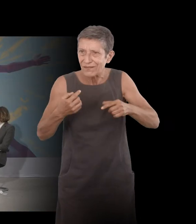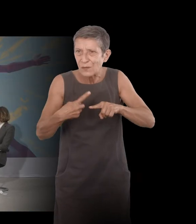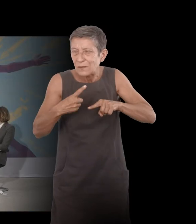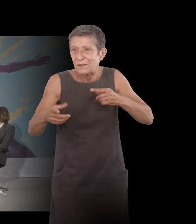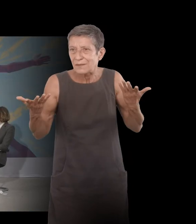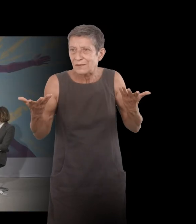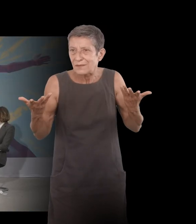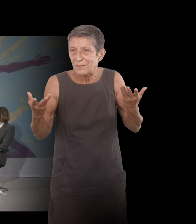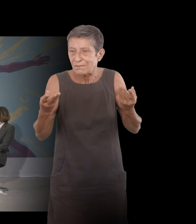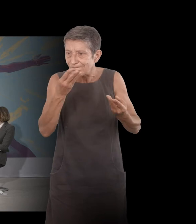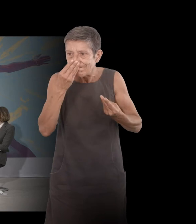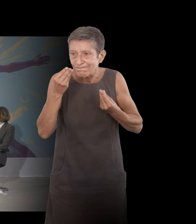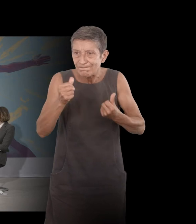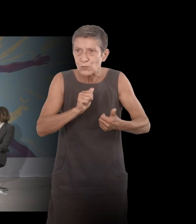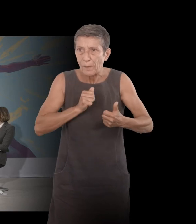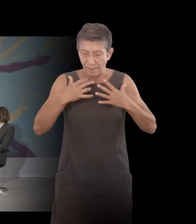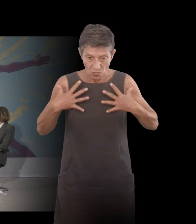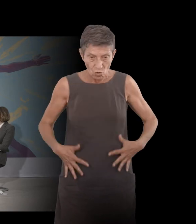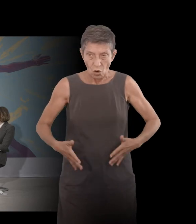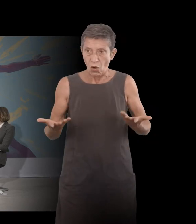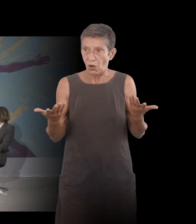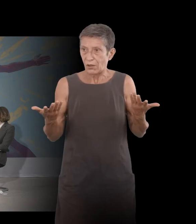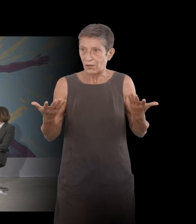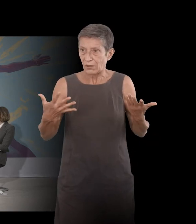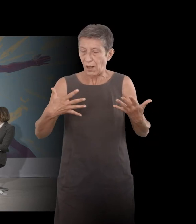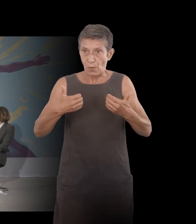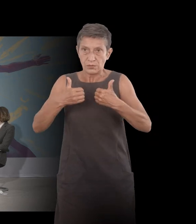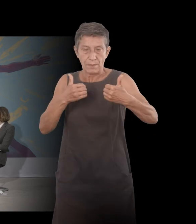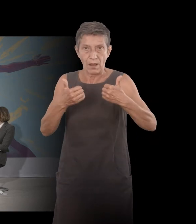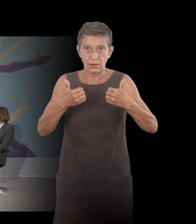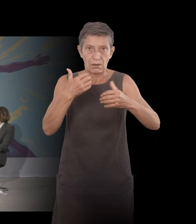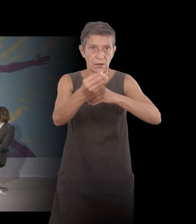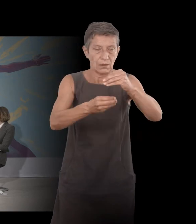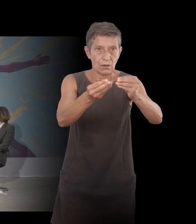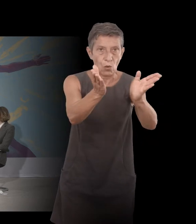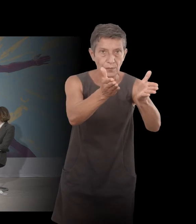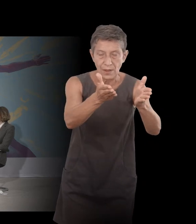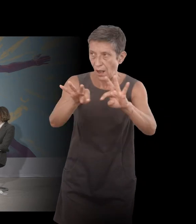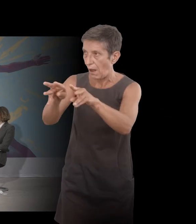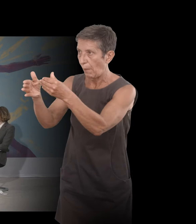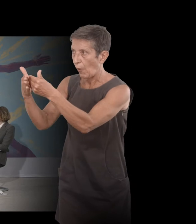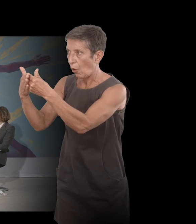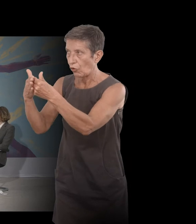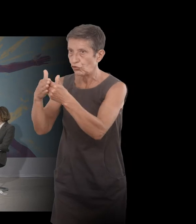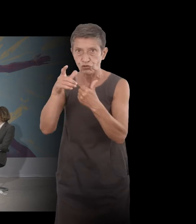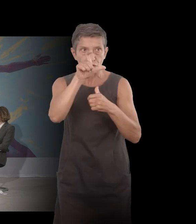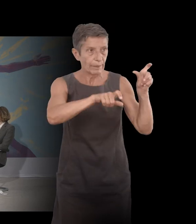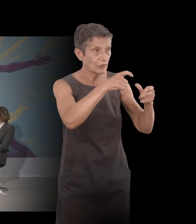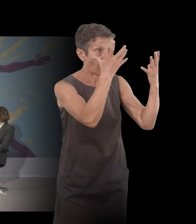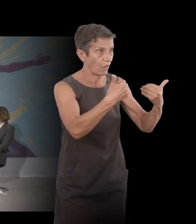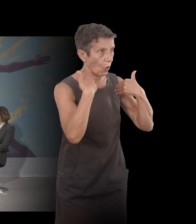de diffraction de soi-même et du corps entre l'hôpital, entre le monde de l'hôpital, entre le monde des proches, entre ce que les gens attendent de nous, entre la manière dont on se sent à